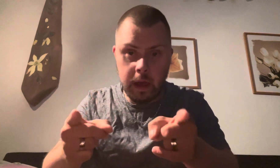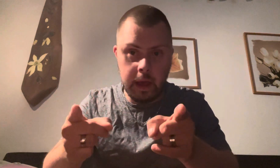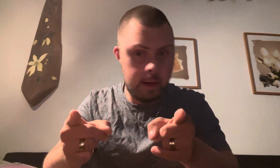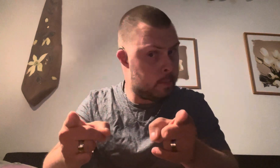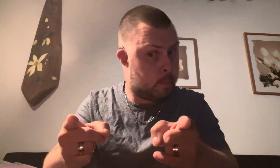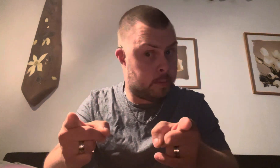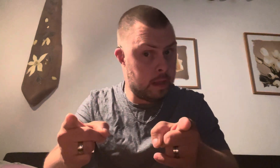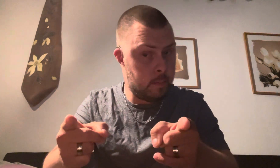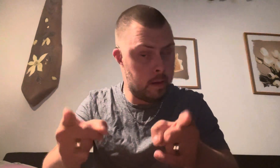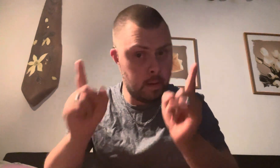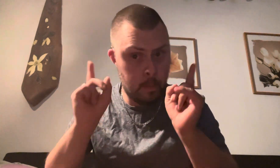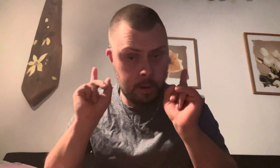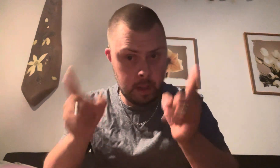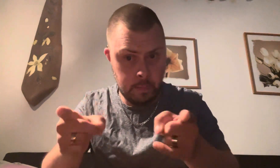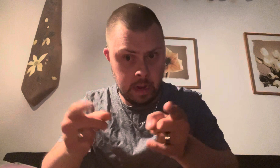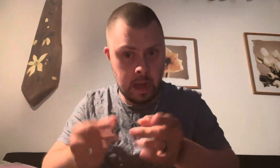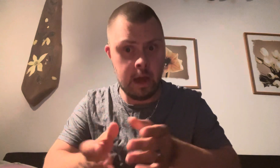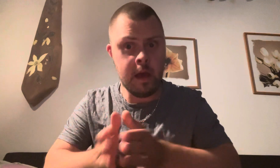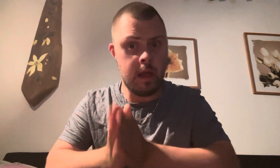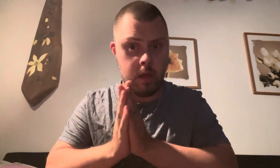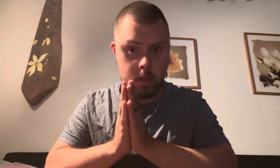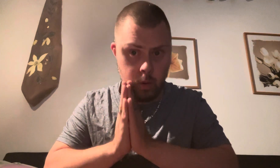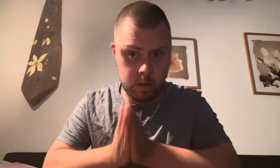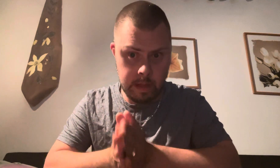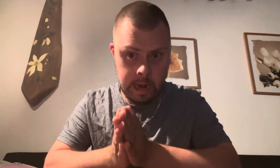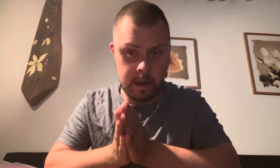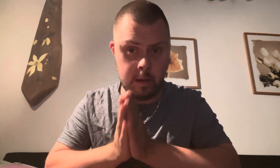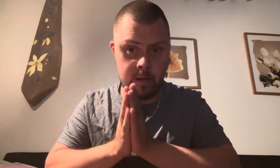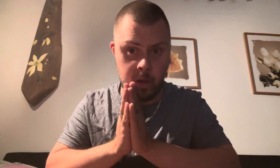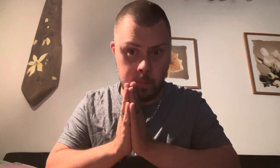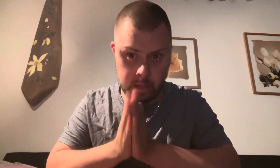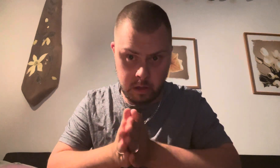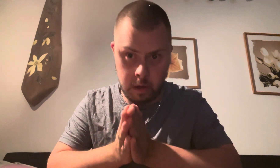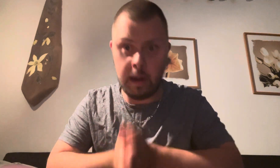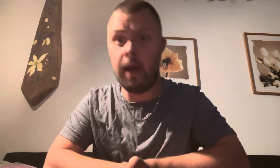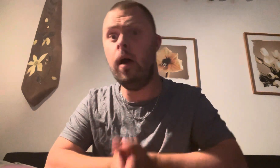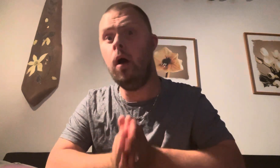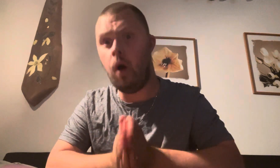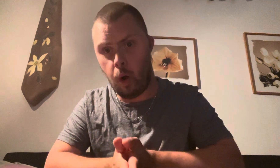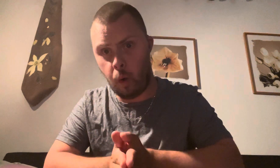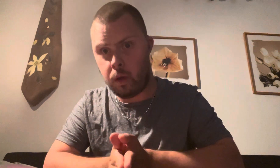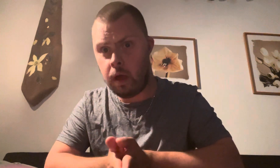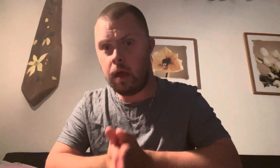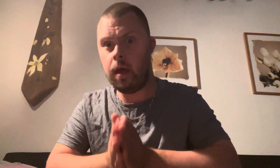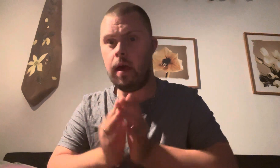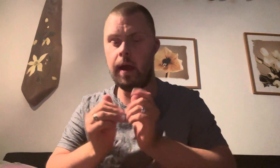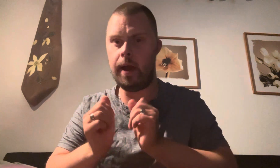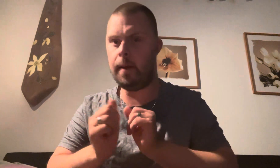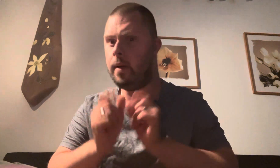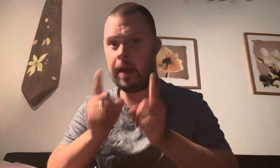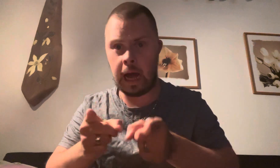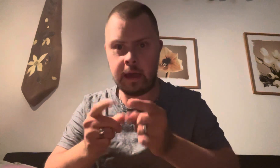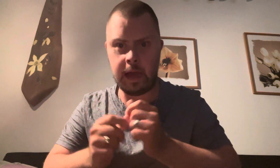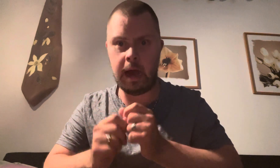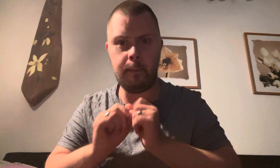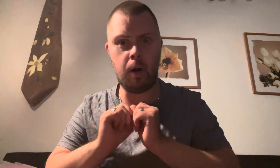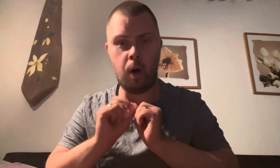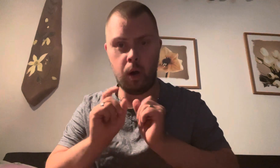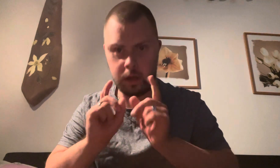prenumerera så snäll för min skull. Och lacka, och